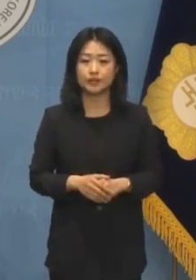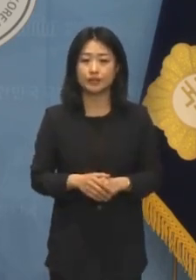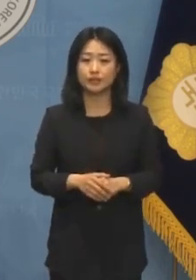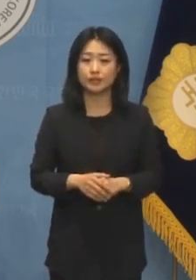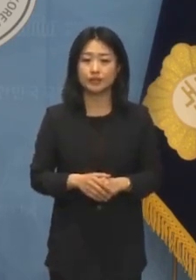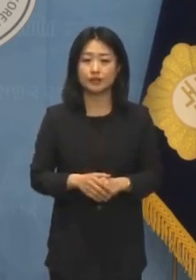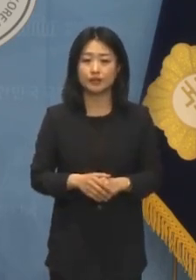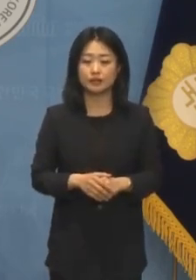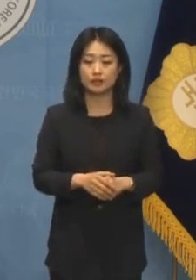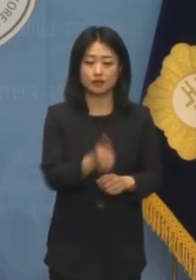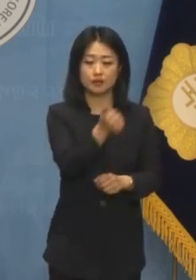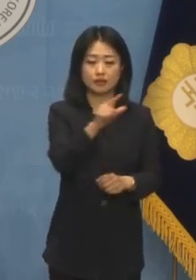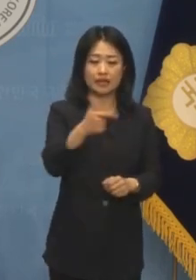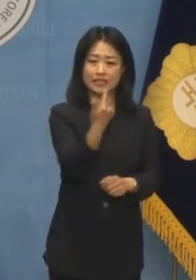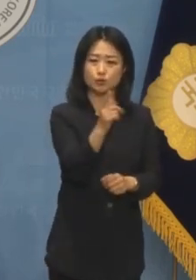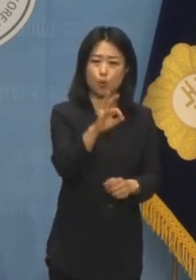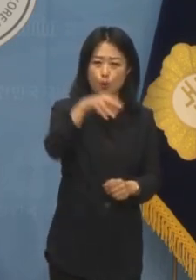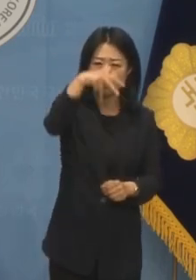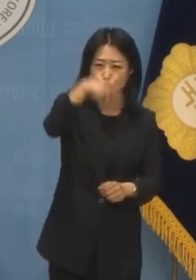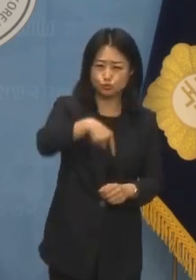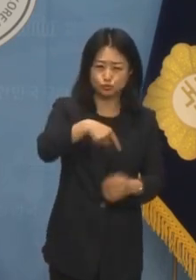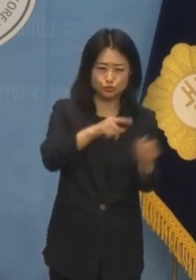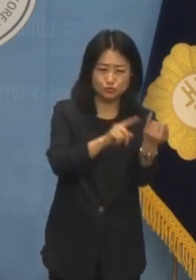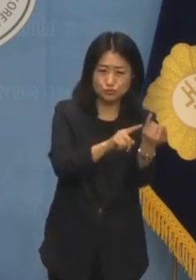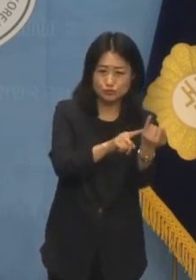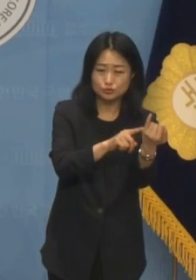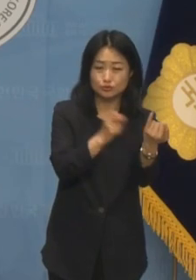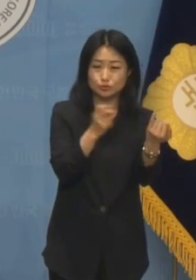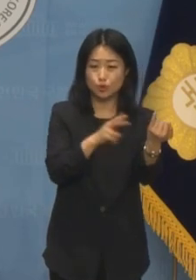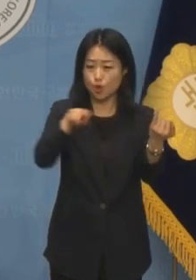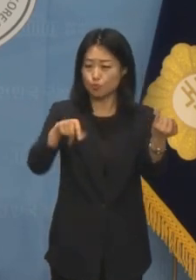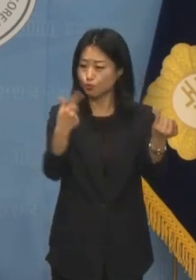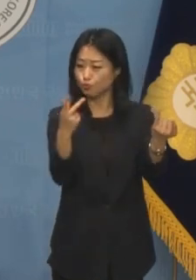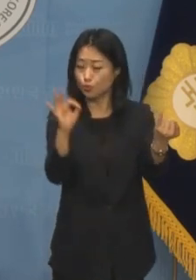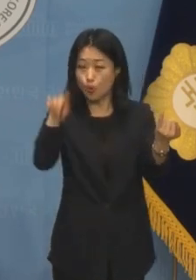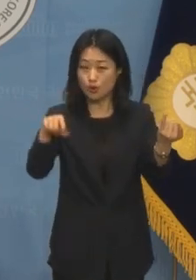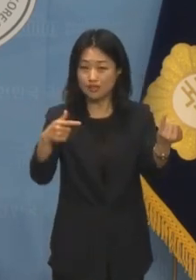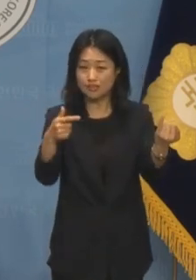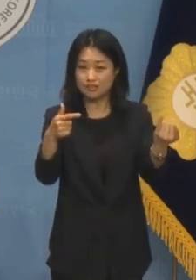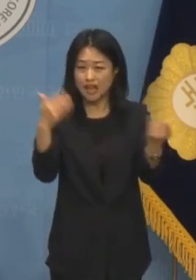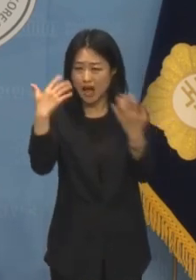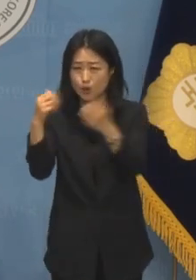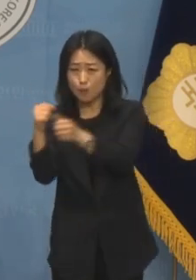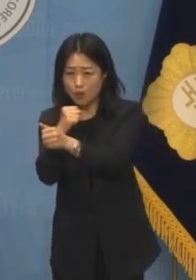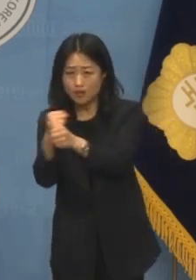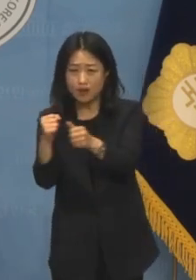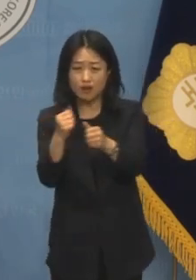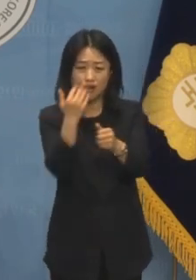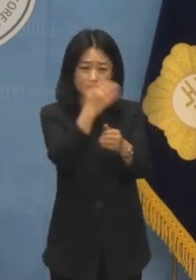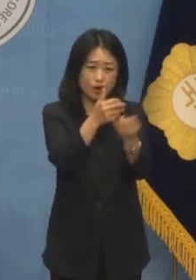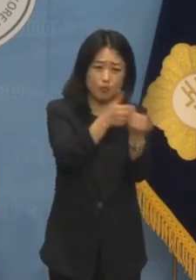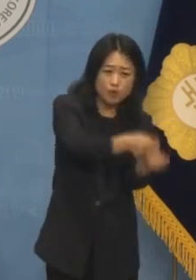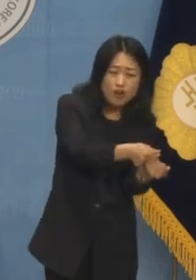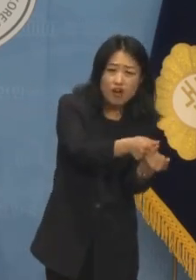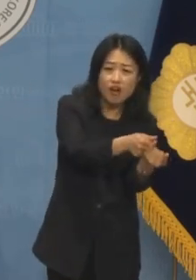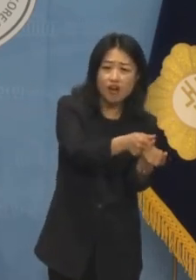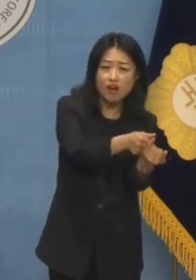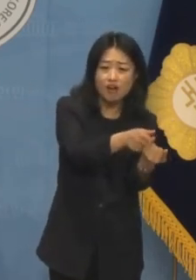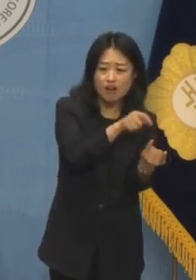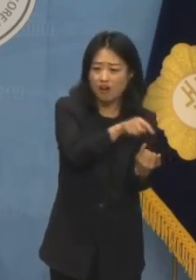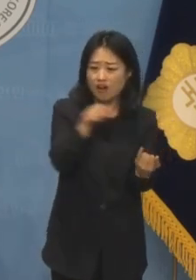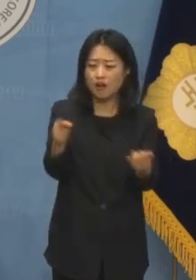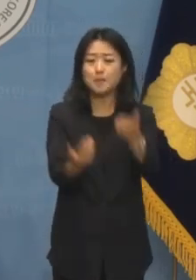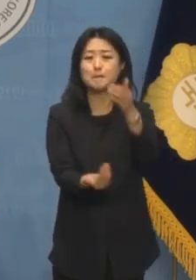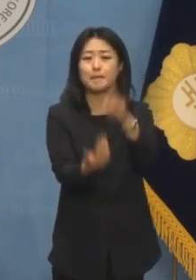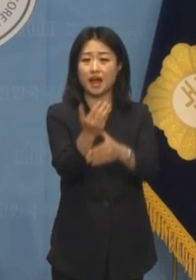한공주 문동훈이 발생하고 있을지 모릅니다. 친족 성폭력 가해자가 출소 후